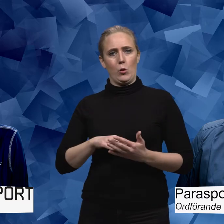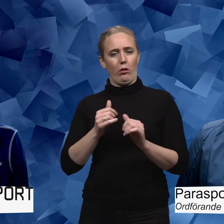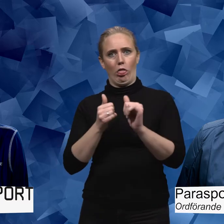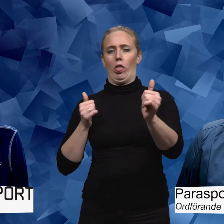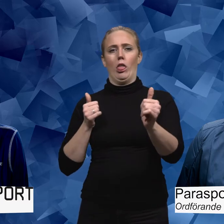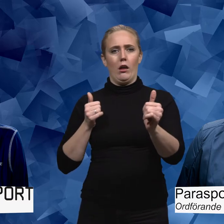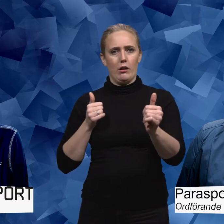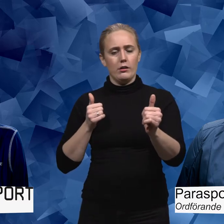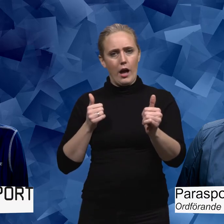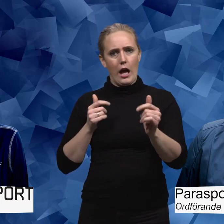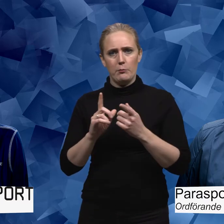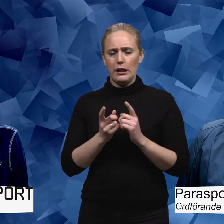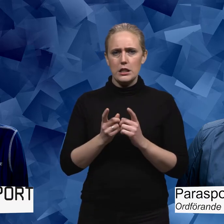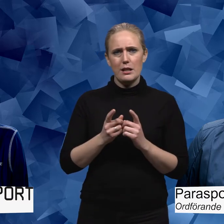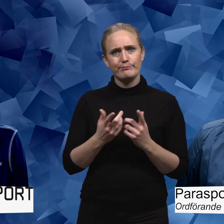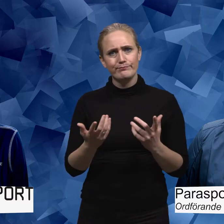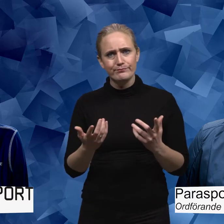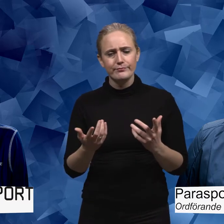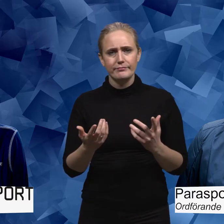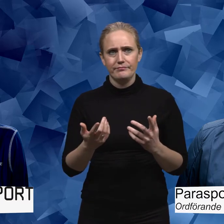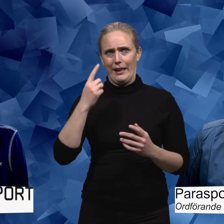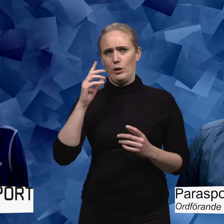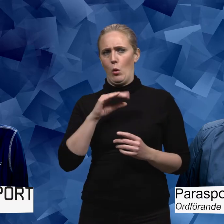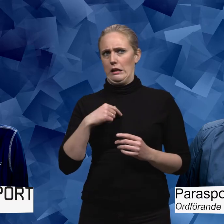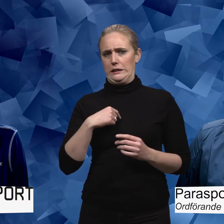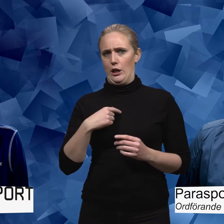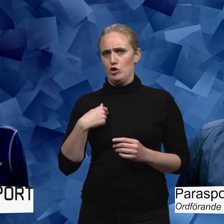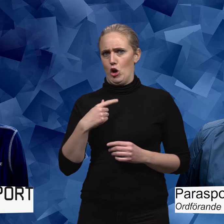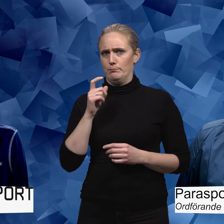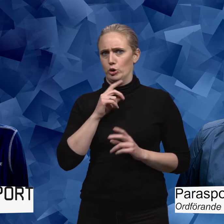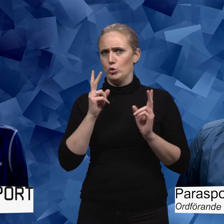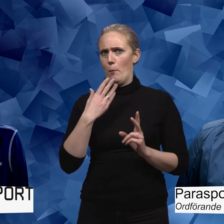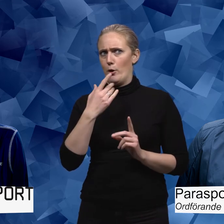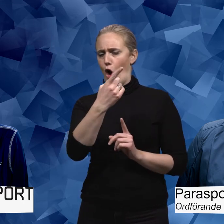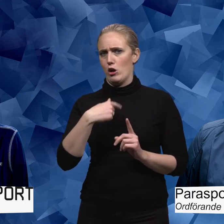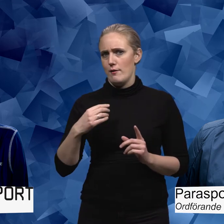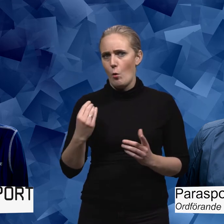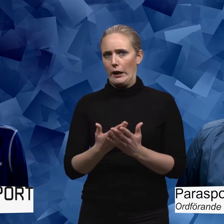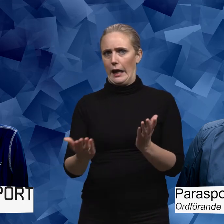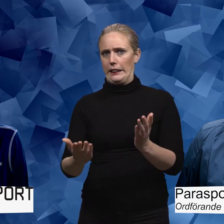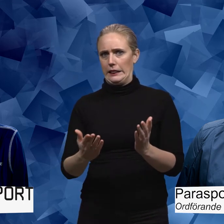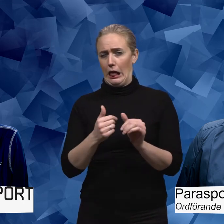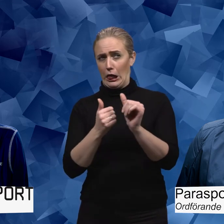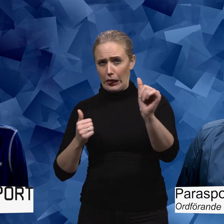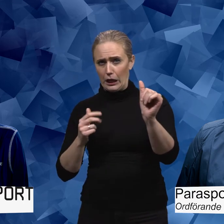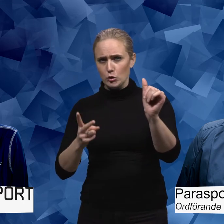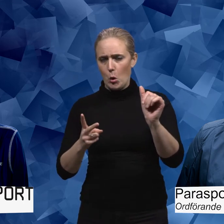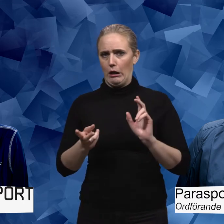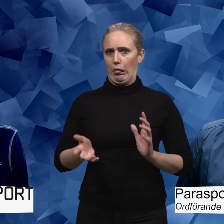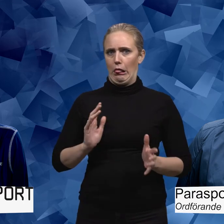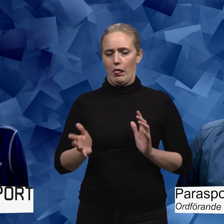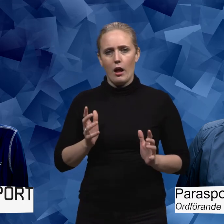själv är. Så det kan ju också göra att man kanske tänker att sådär bra är inte jag eller man vågar inte eller man känner en